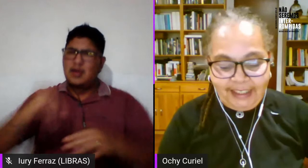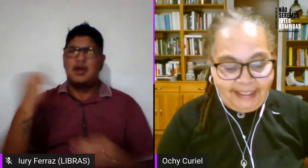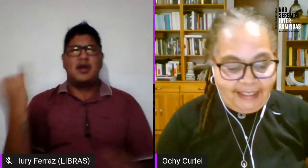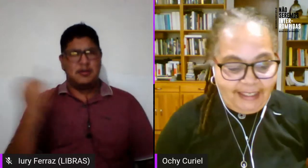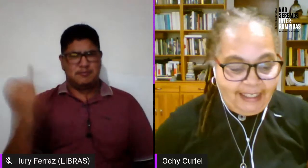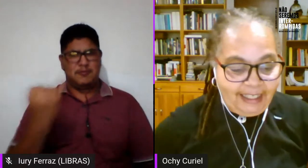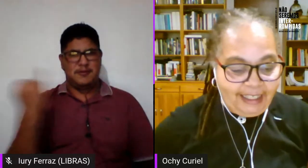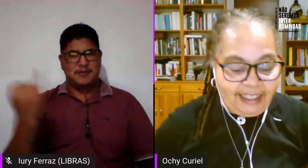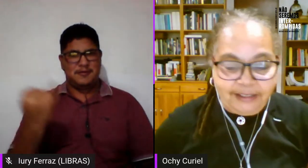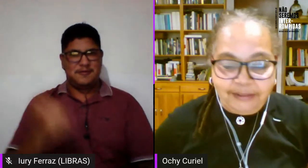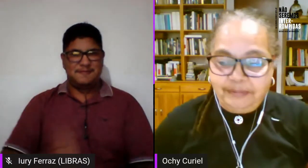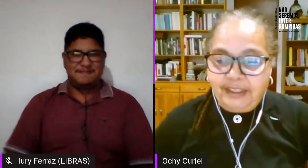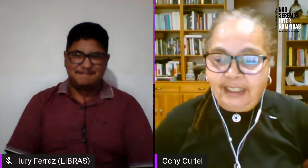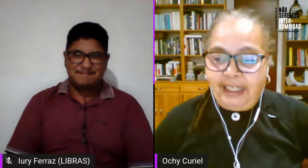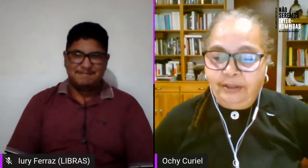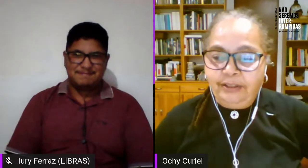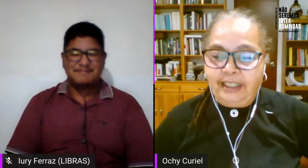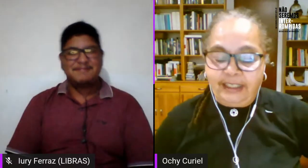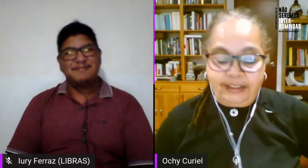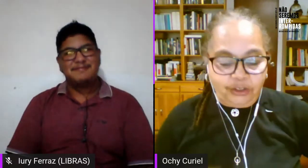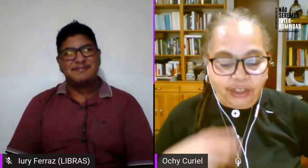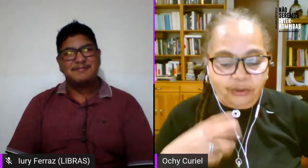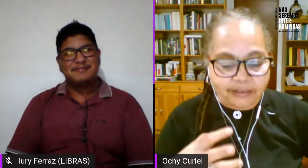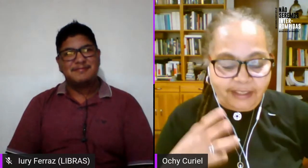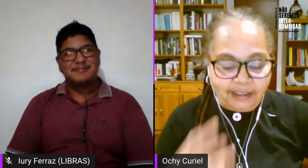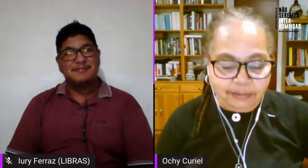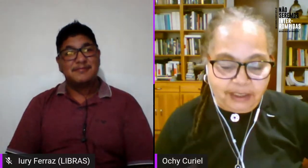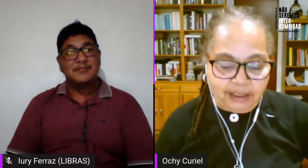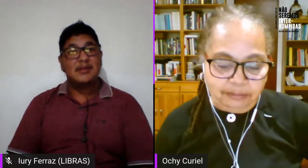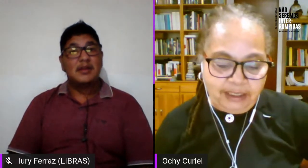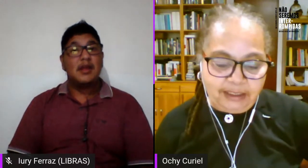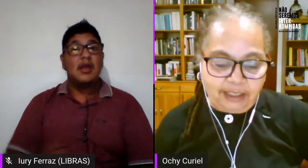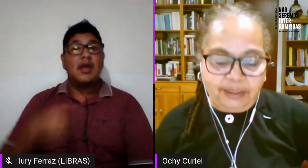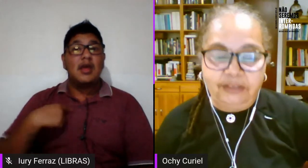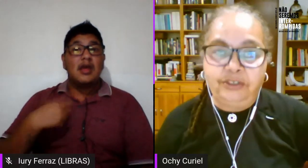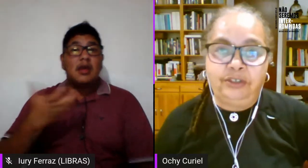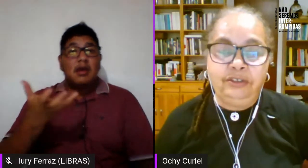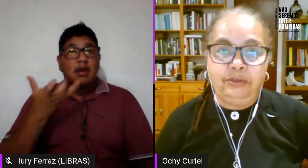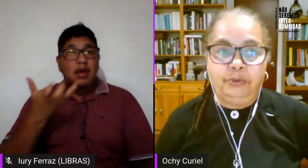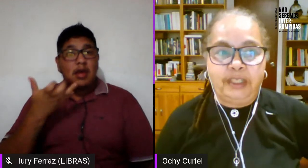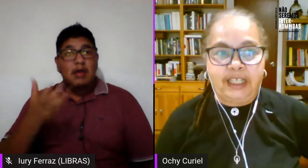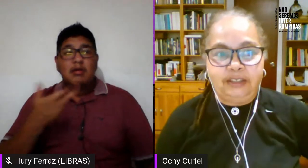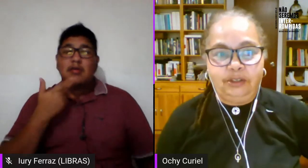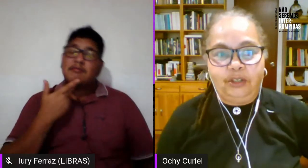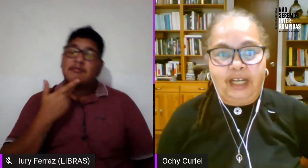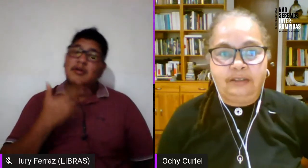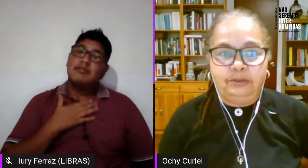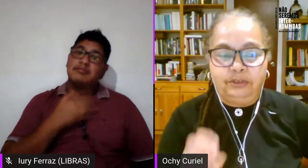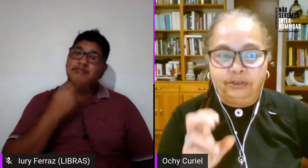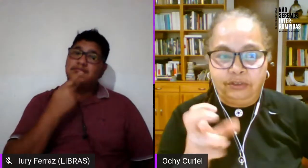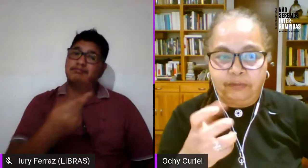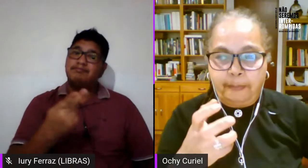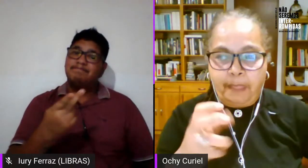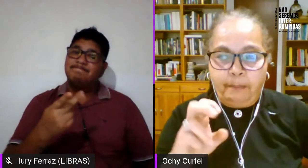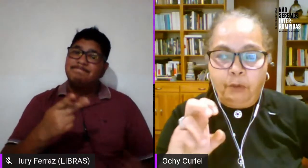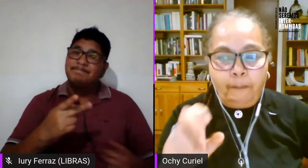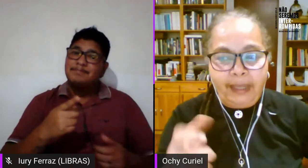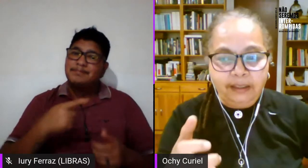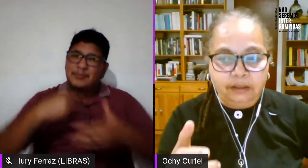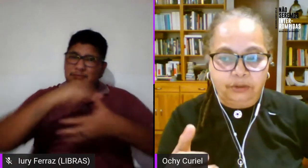eu quero fazer minha intervenção ubicando alguns